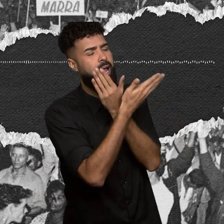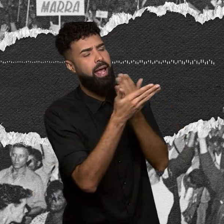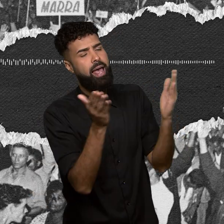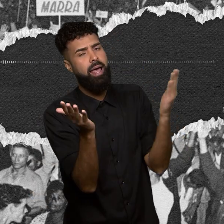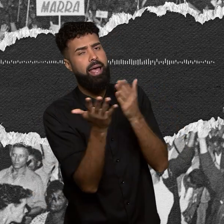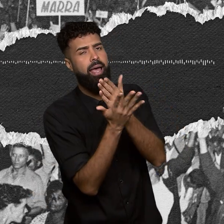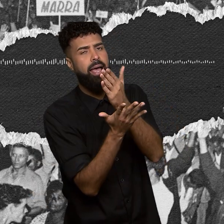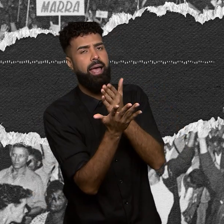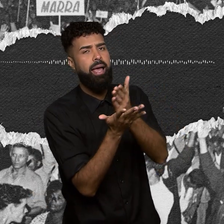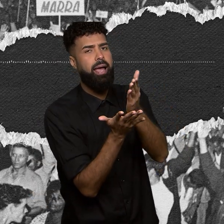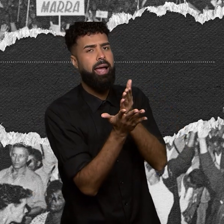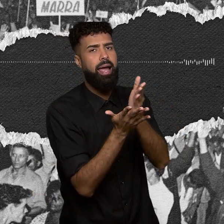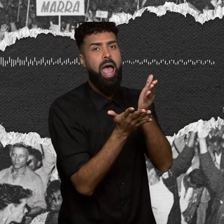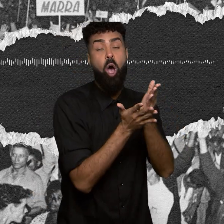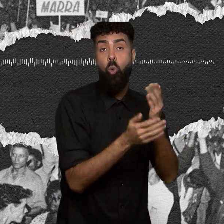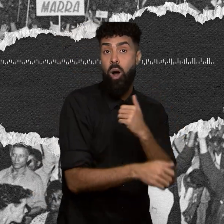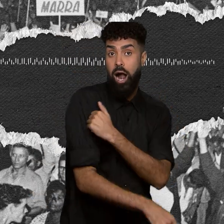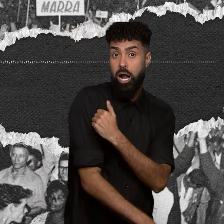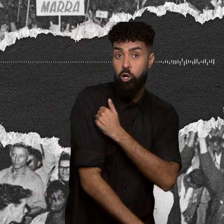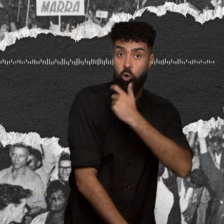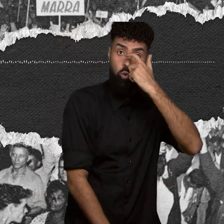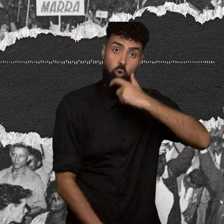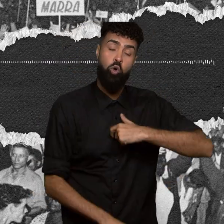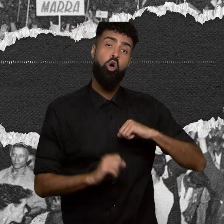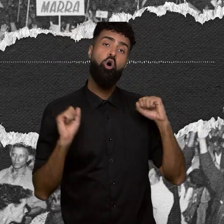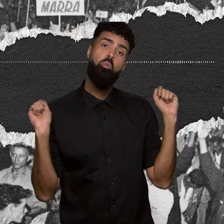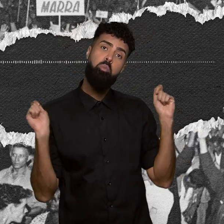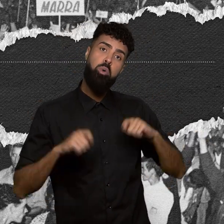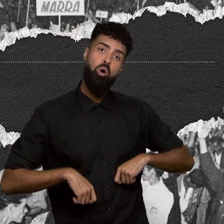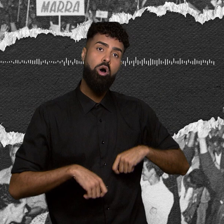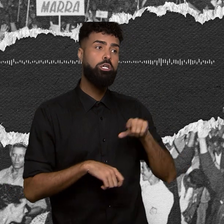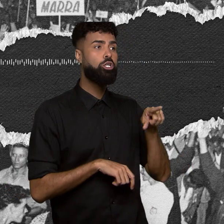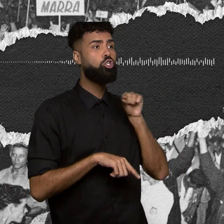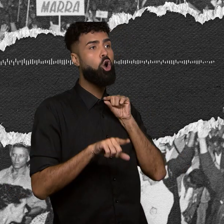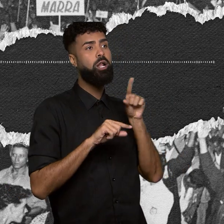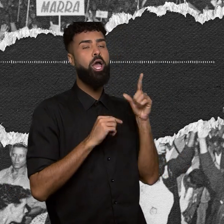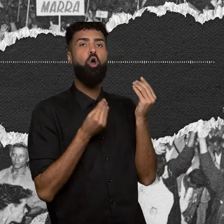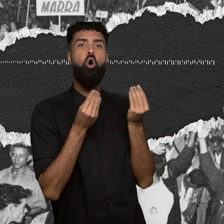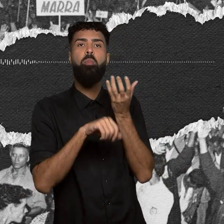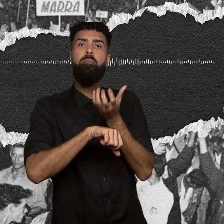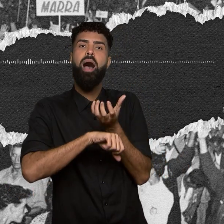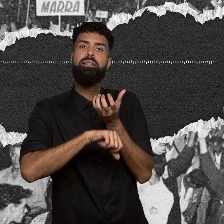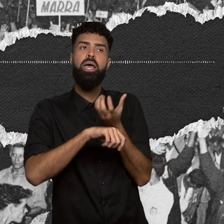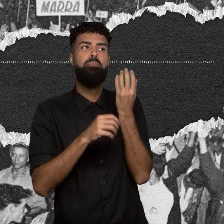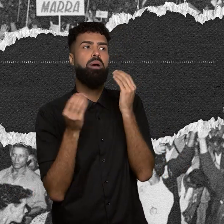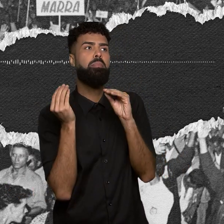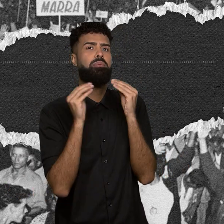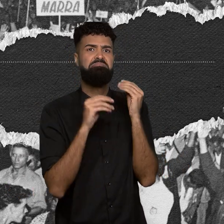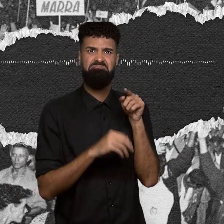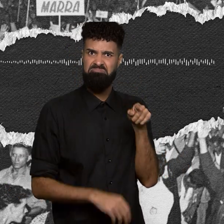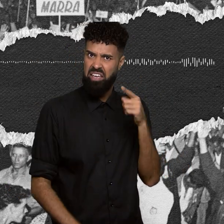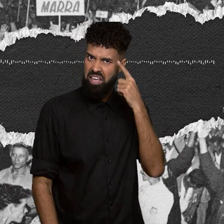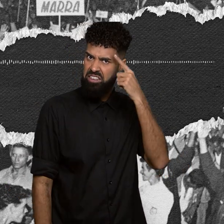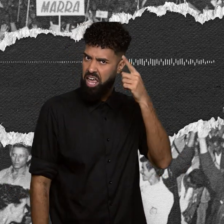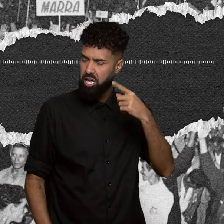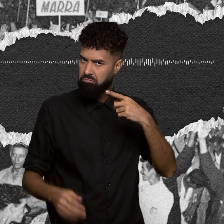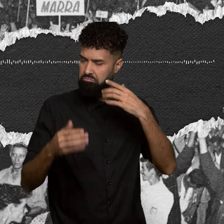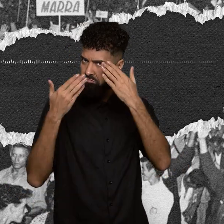pudesse ir escolhendo como ele ia montando o seu curso. É uma ideia super arrojada, que vem do Anísio